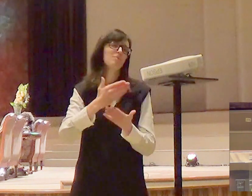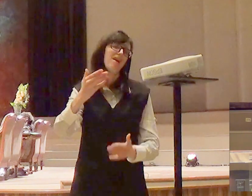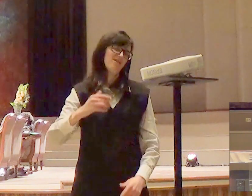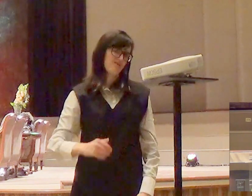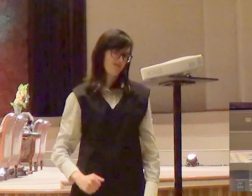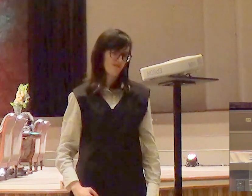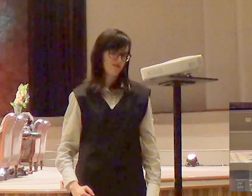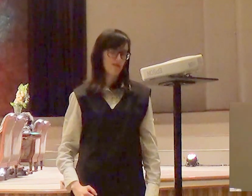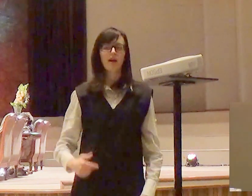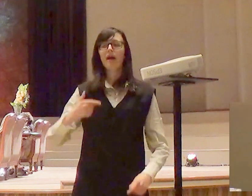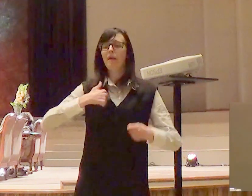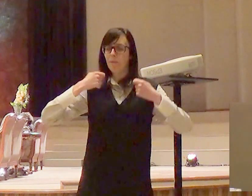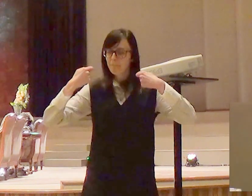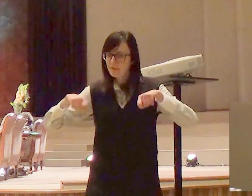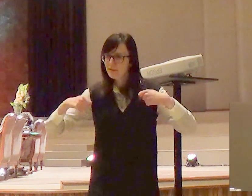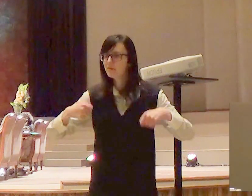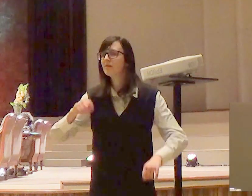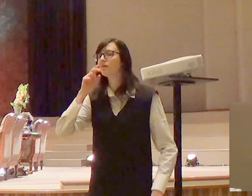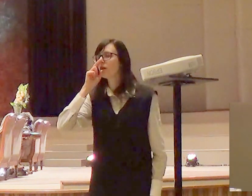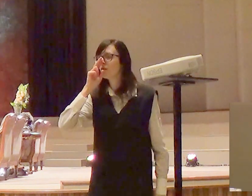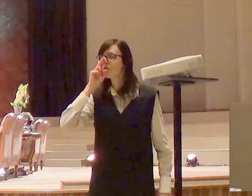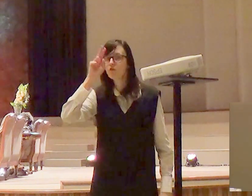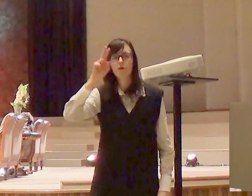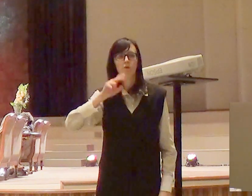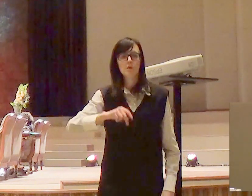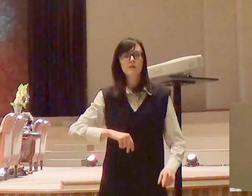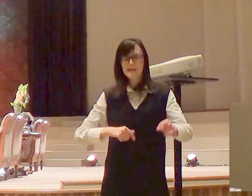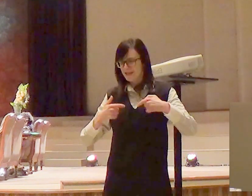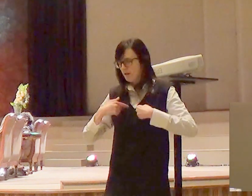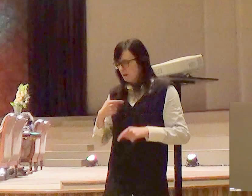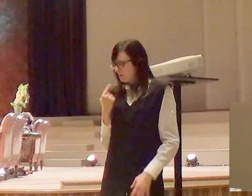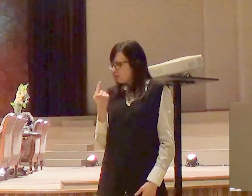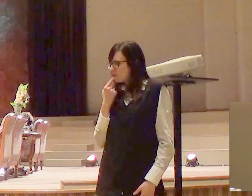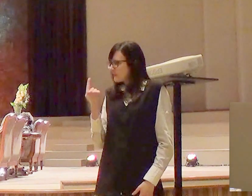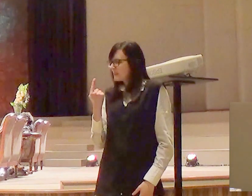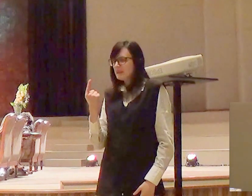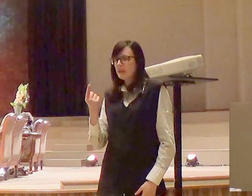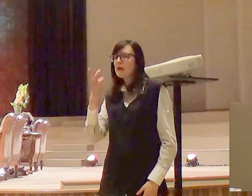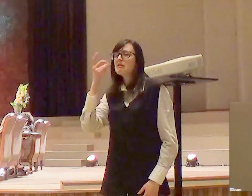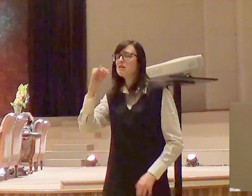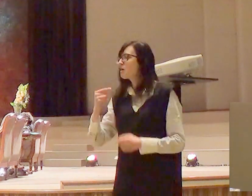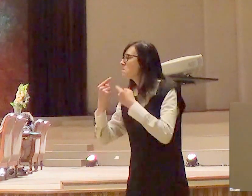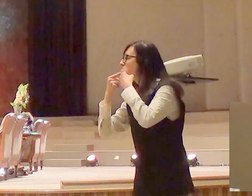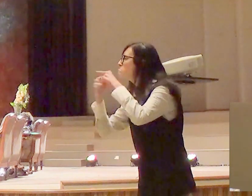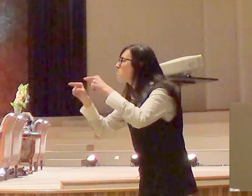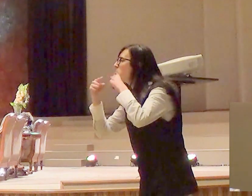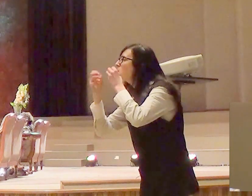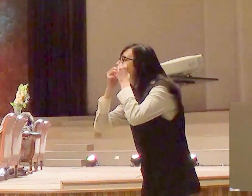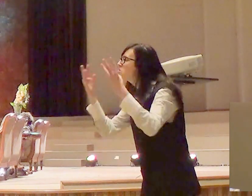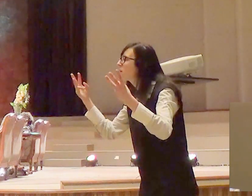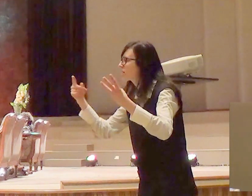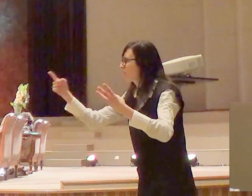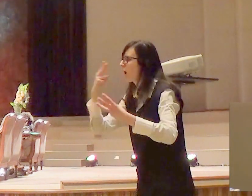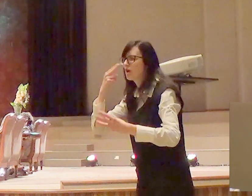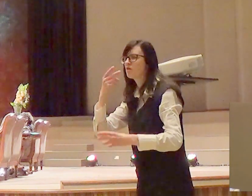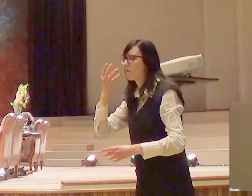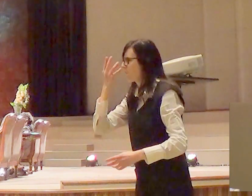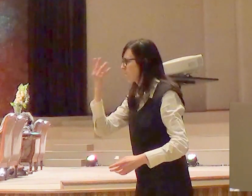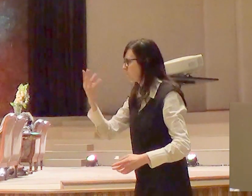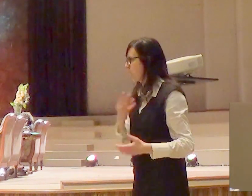preciso da força de pessoas me apoiando para que a murmuração possa ter